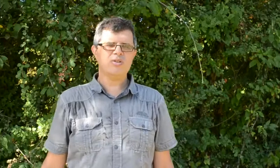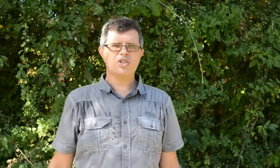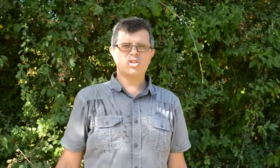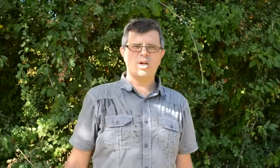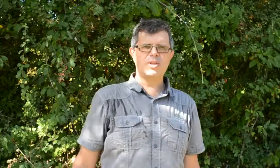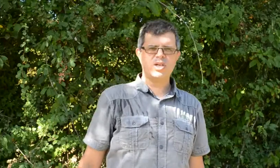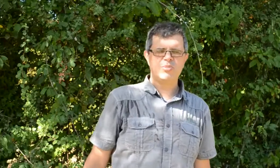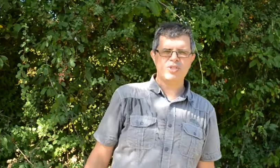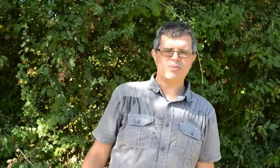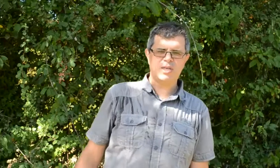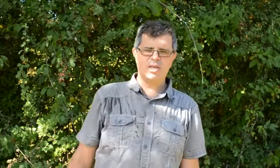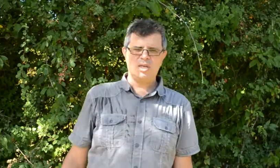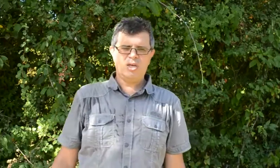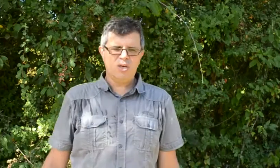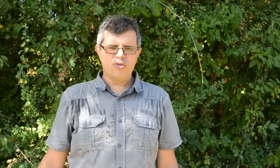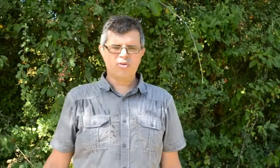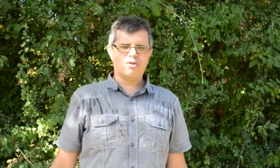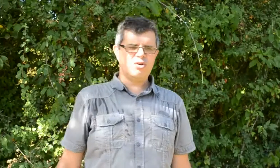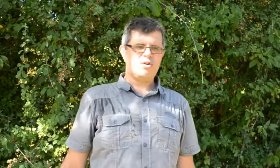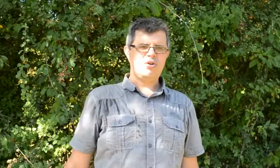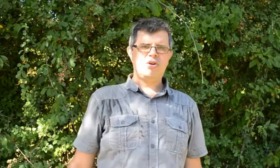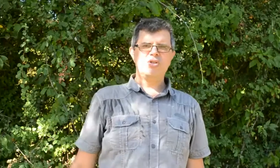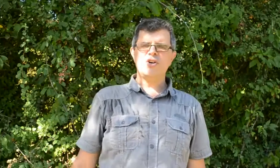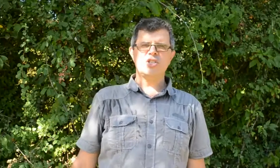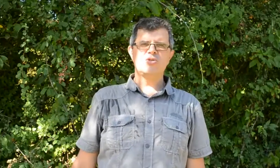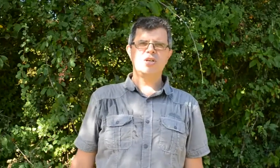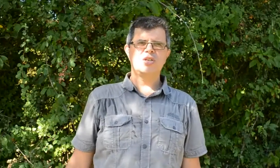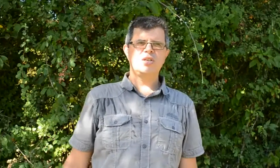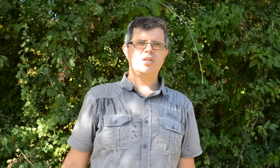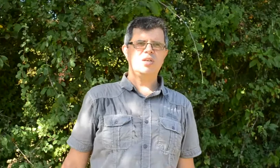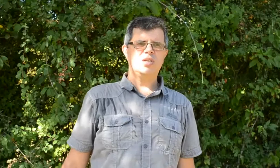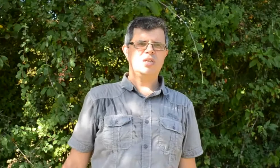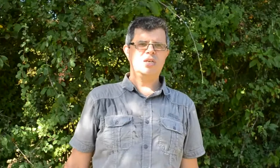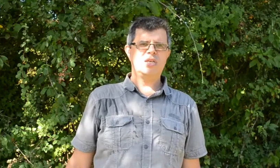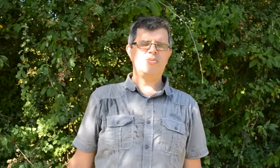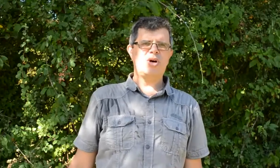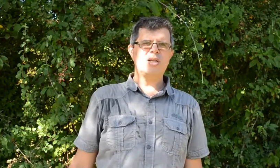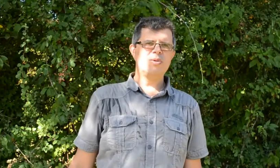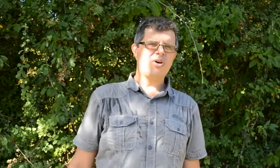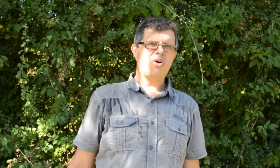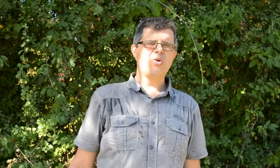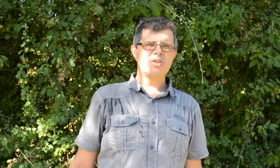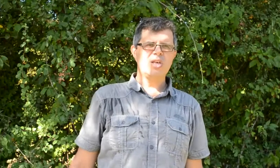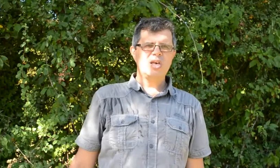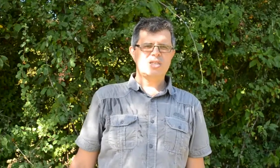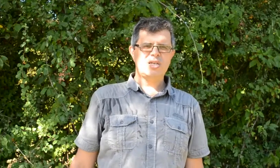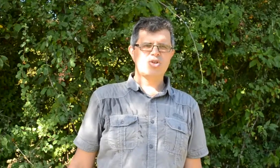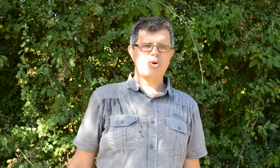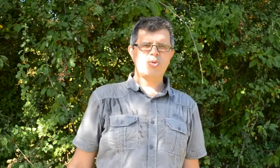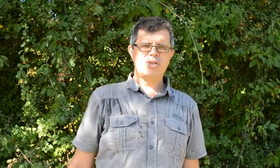'ancienne gestuelle arbitrage n'est plus adaptée. Donc la nouvelle gestuelle qui pourra être mise en route, c'est celle que je propose là,